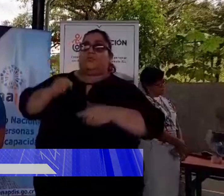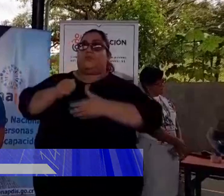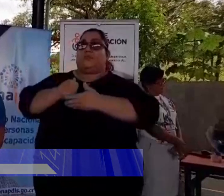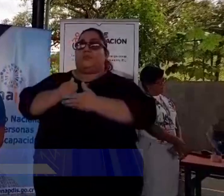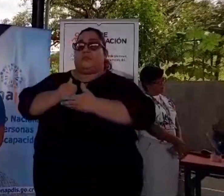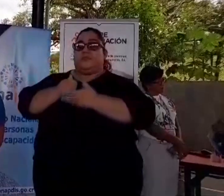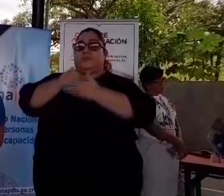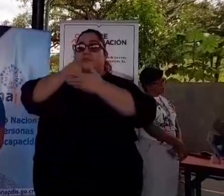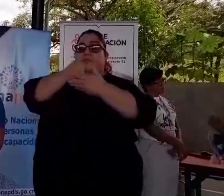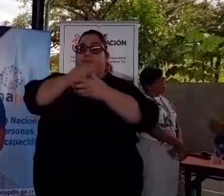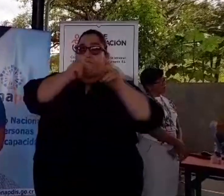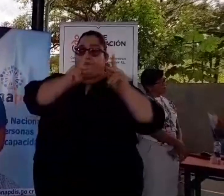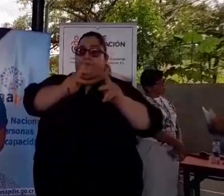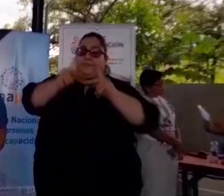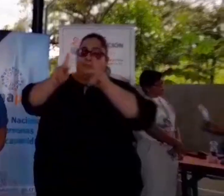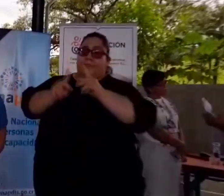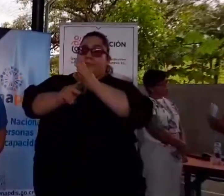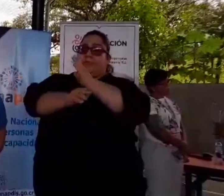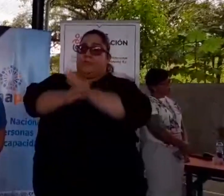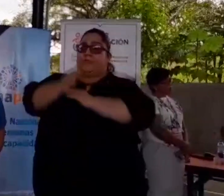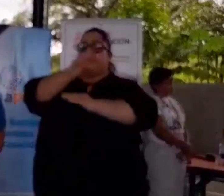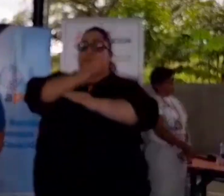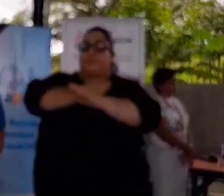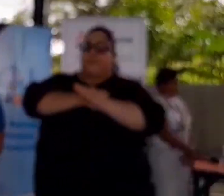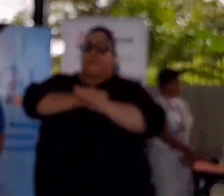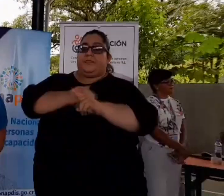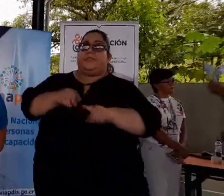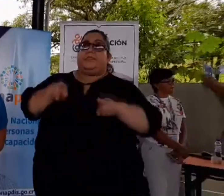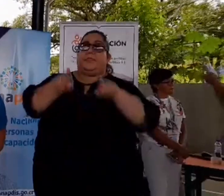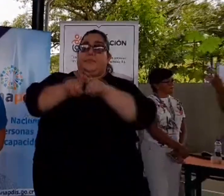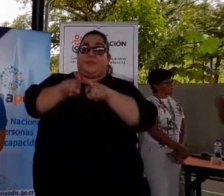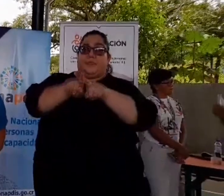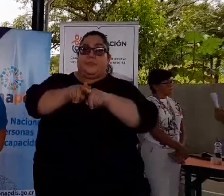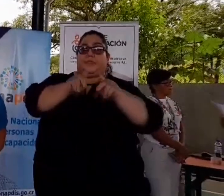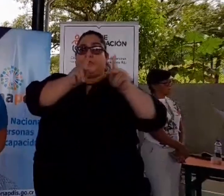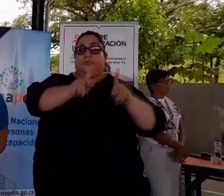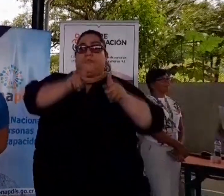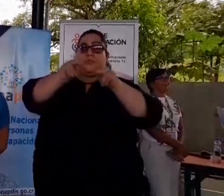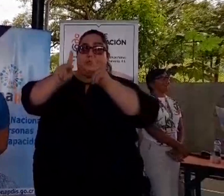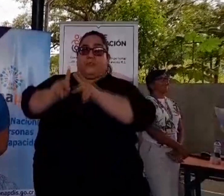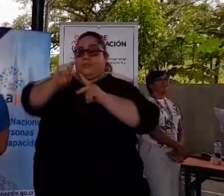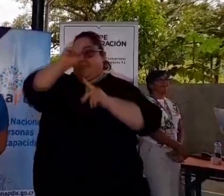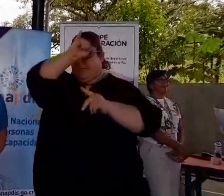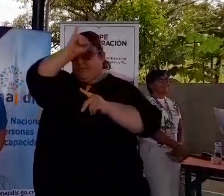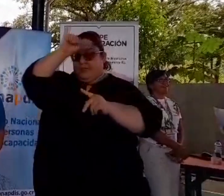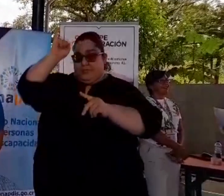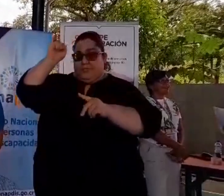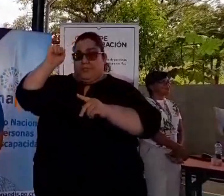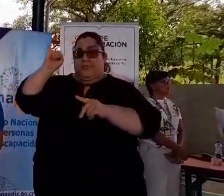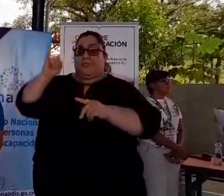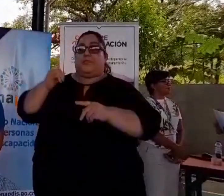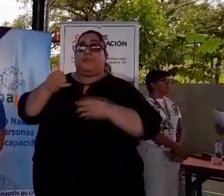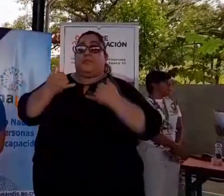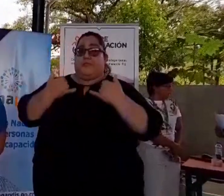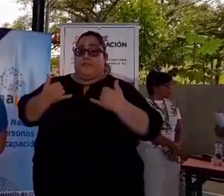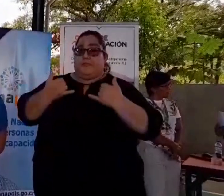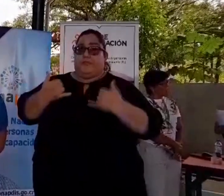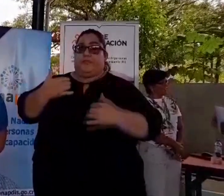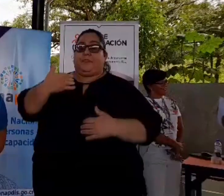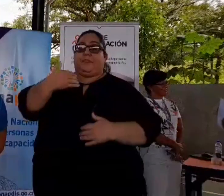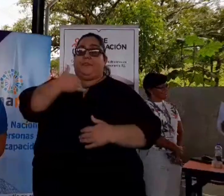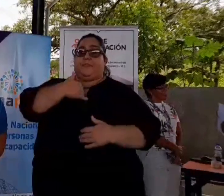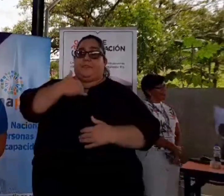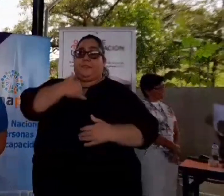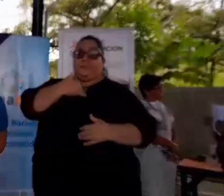Para la población con discapacidad Y población indígena, entre otros Actualmente tenemos como